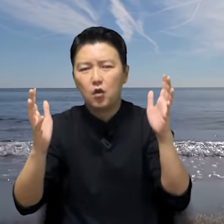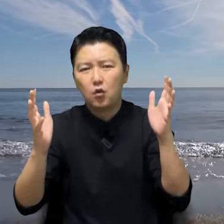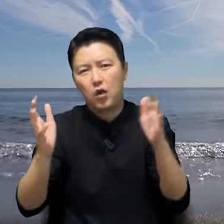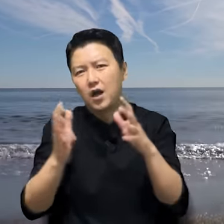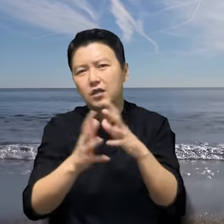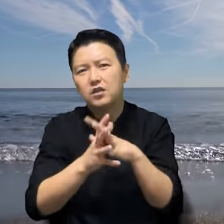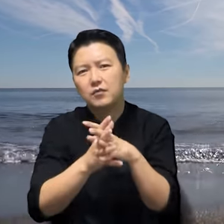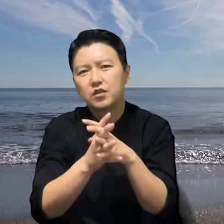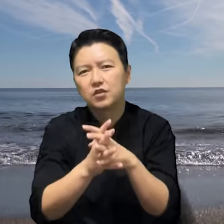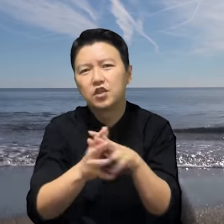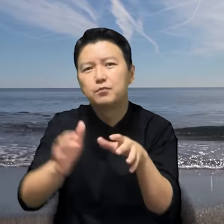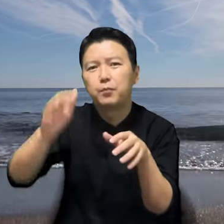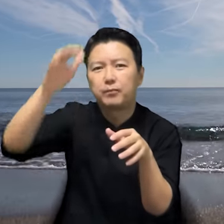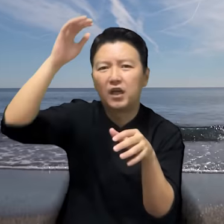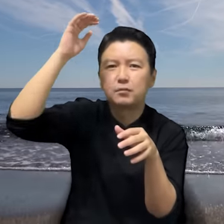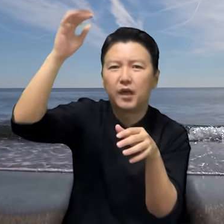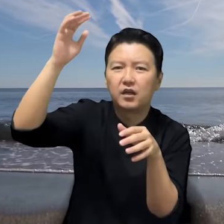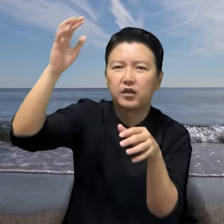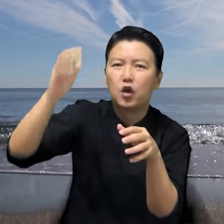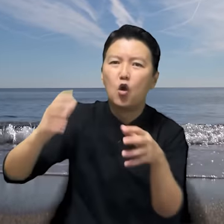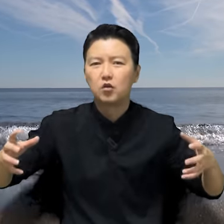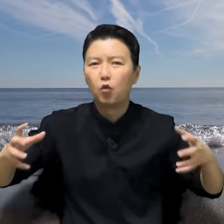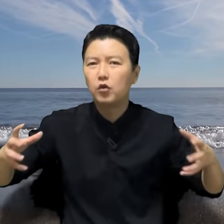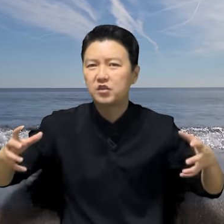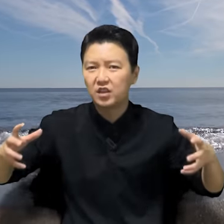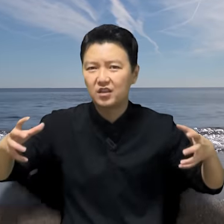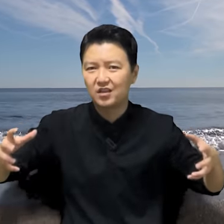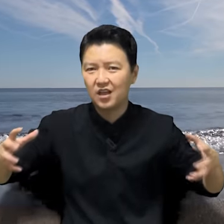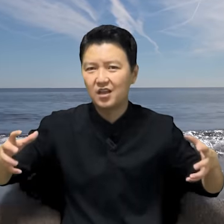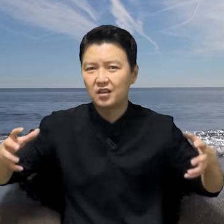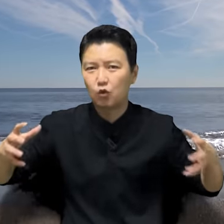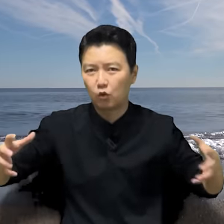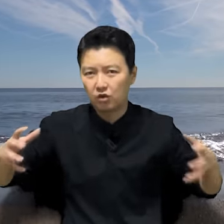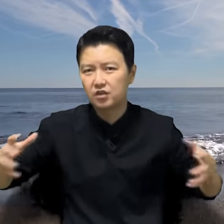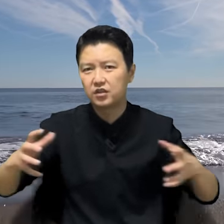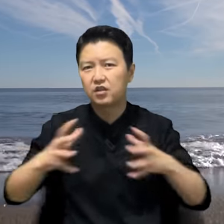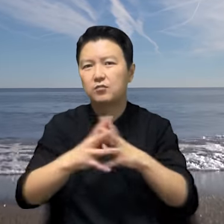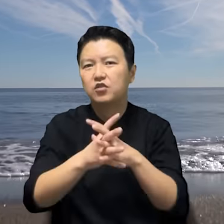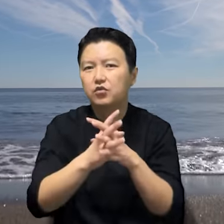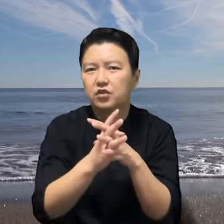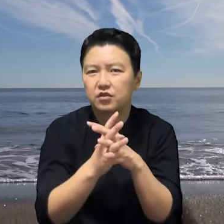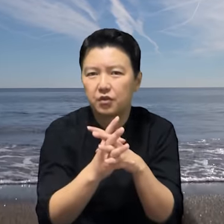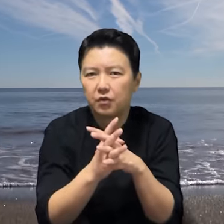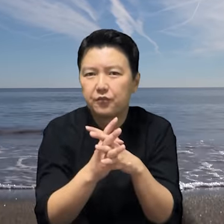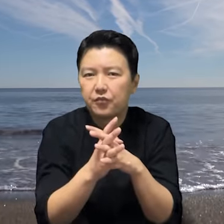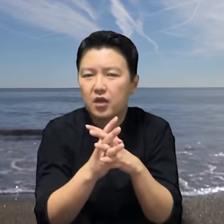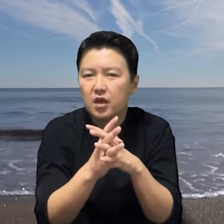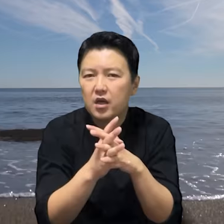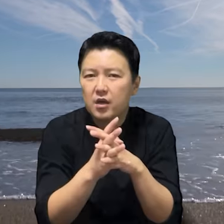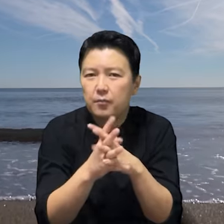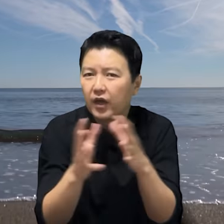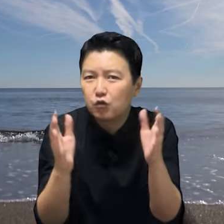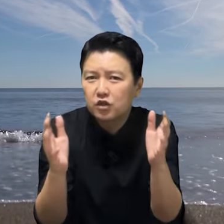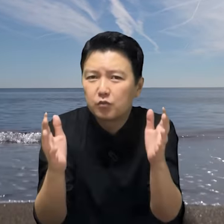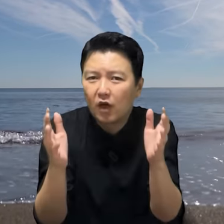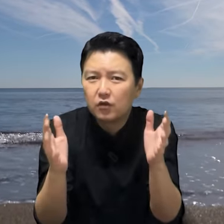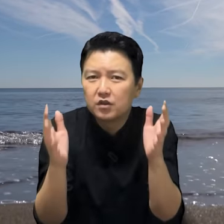와 이 남자는 키 188에 온몸이 그냥 딴딴한 돌덩어리처럼 근육이 있었죠. 160도 안되는